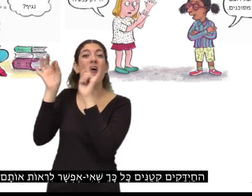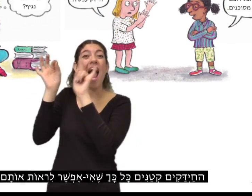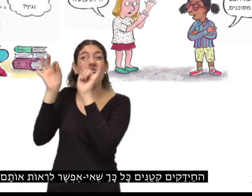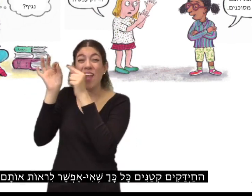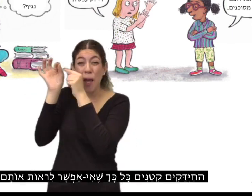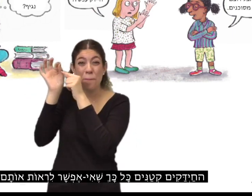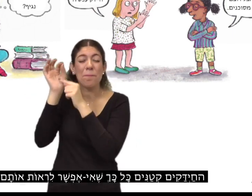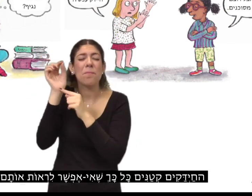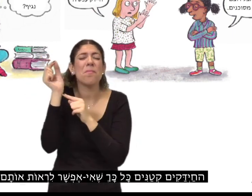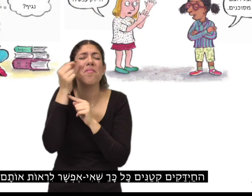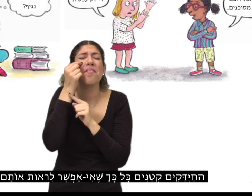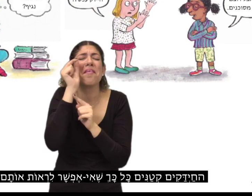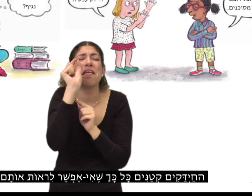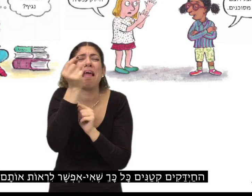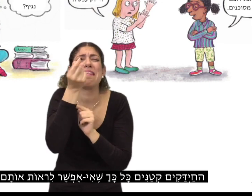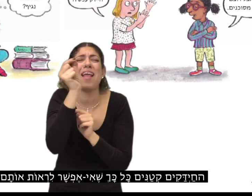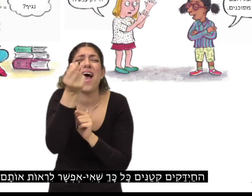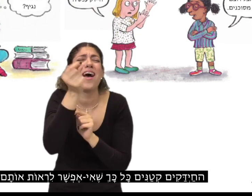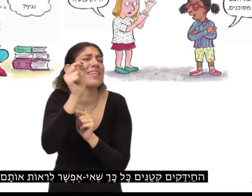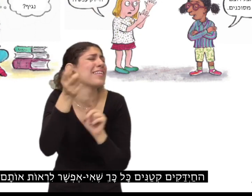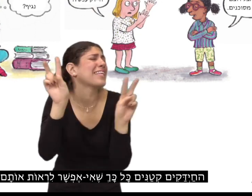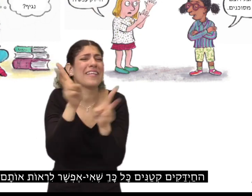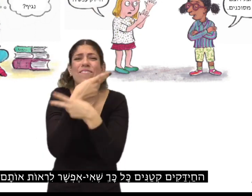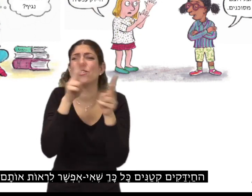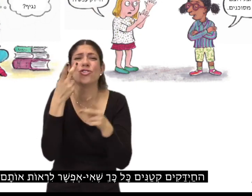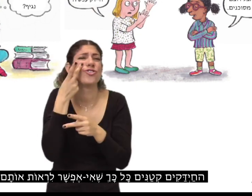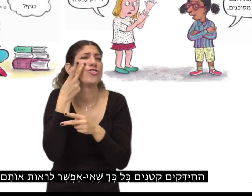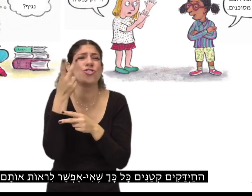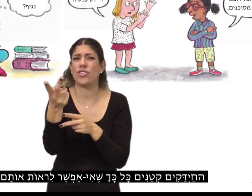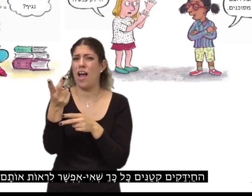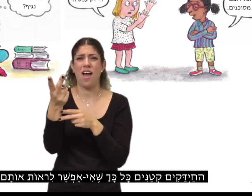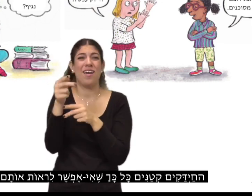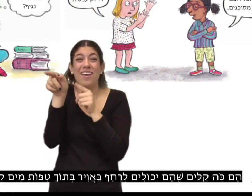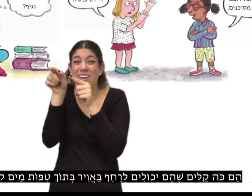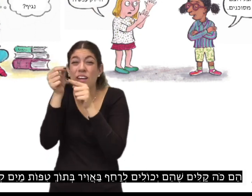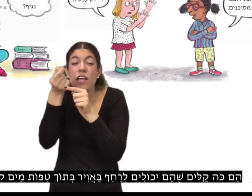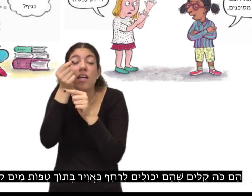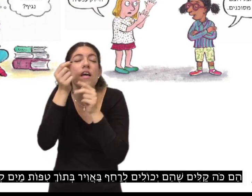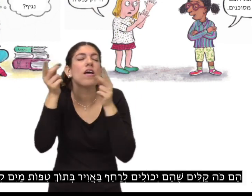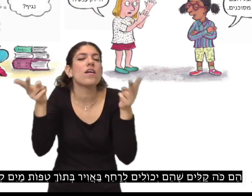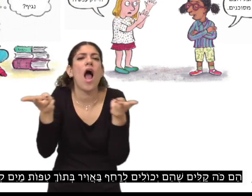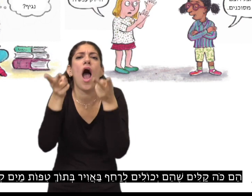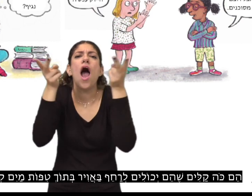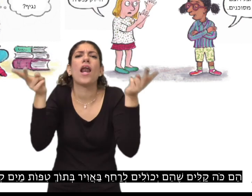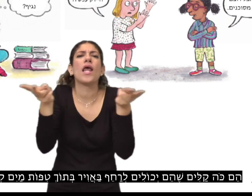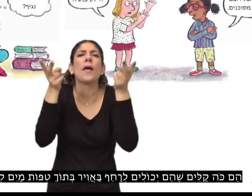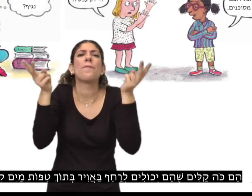החיידקים קטנים כל כך שאי אפשר לראות אותם. הם כל קלים